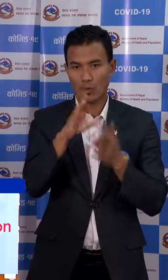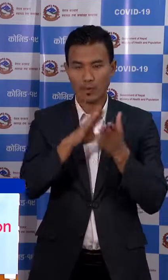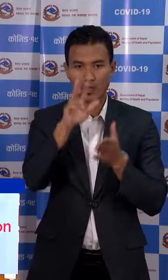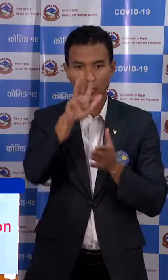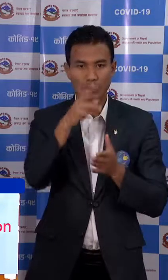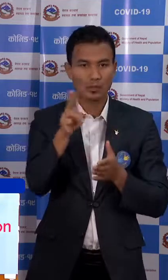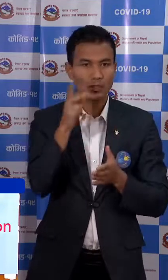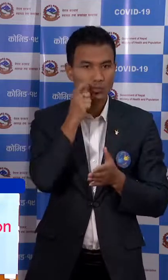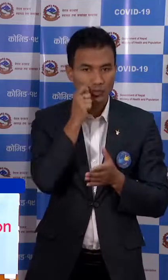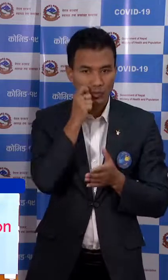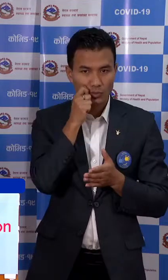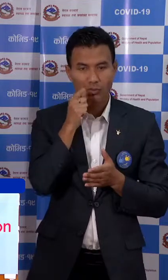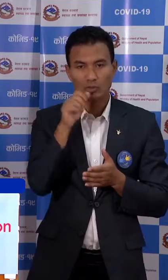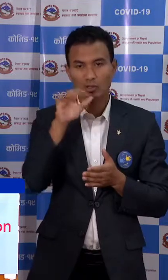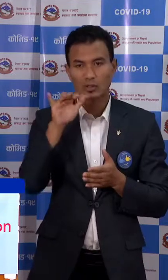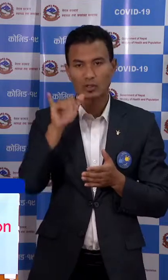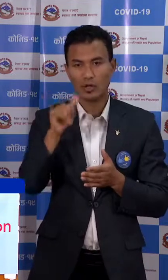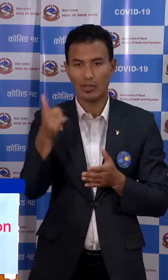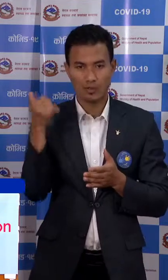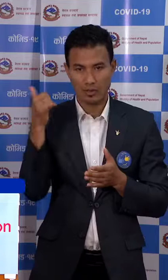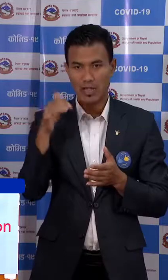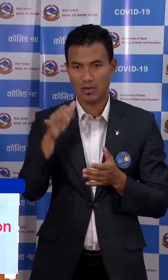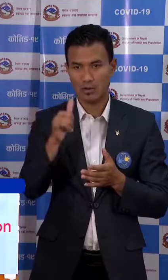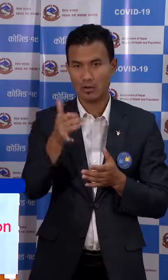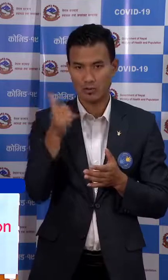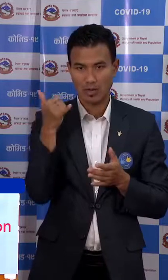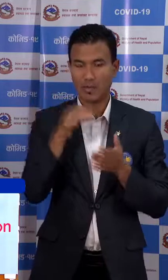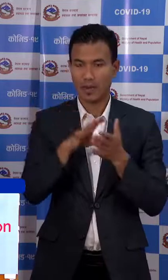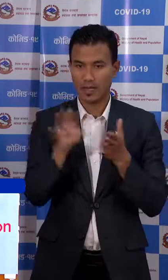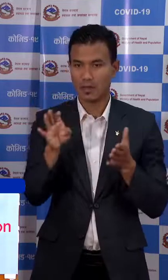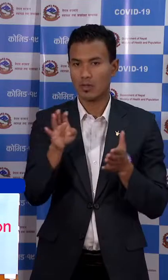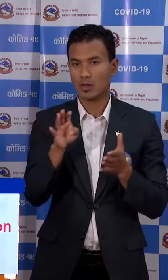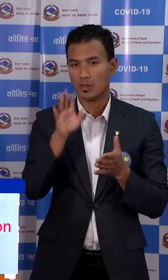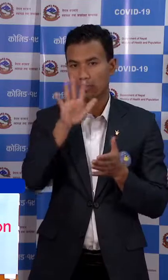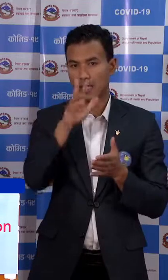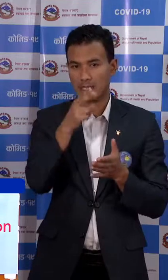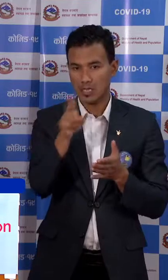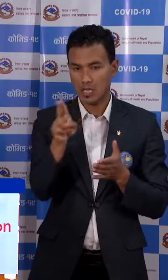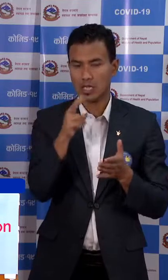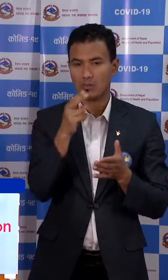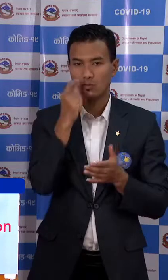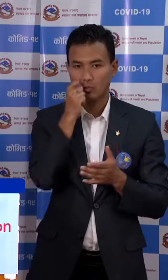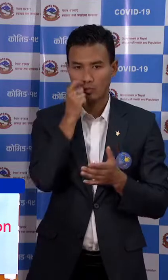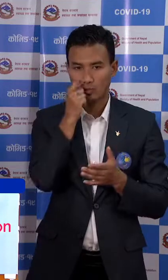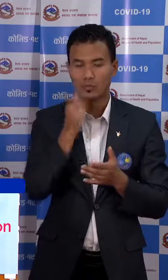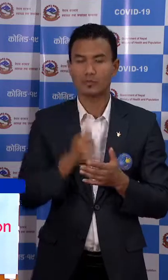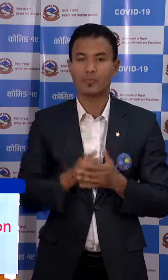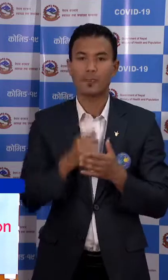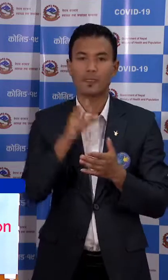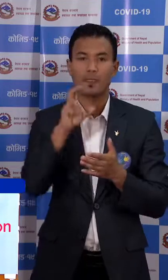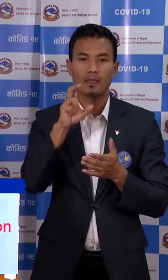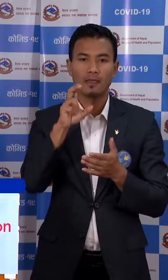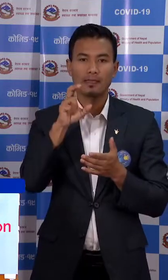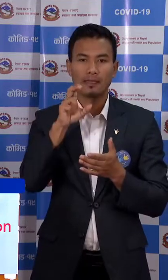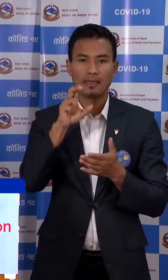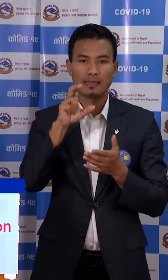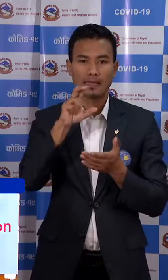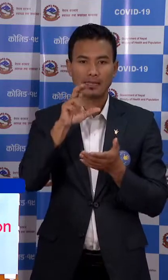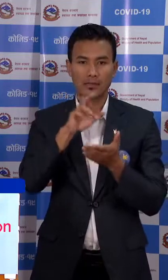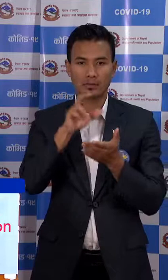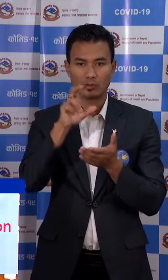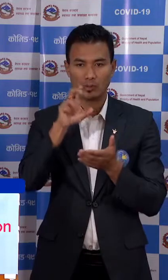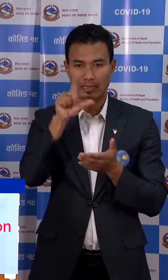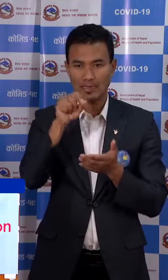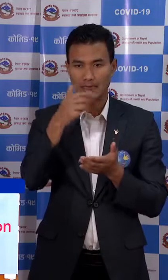पूरुष डडेल दुरा अस्पताल डडेल दुरा बाट पांज जना पूरुष दार्चुला जिल्ला अस्पताल